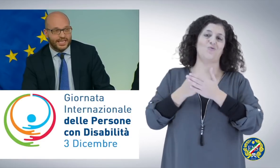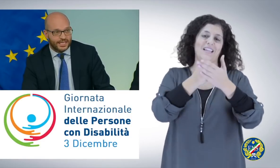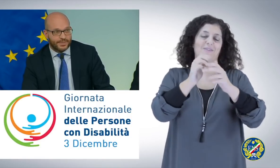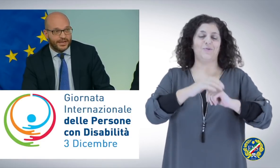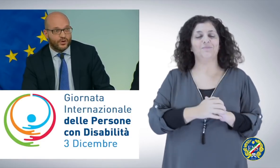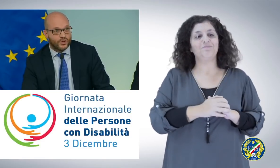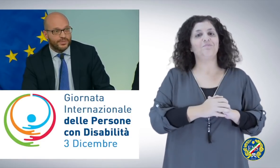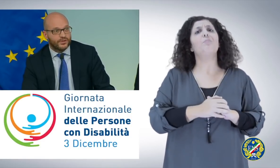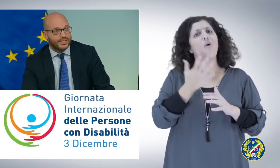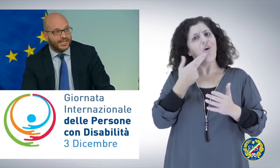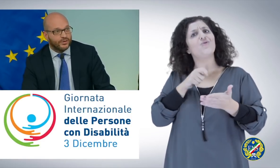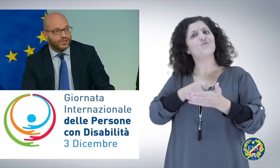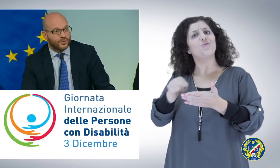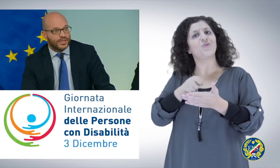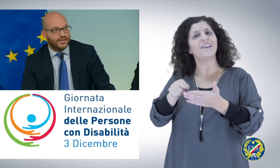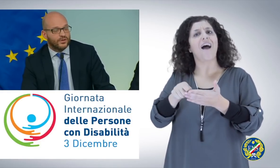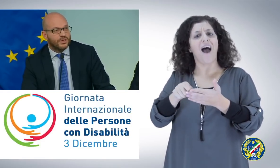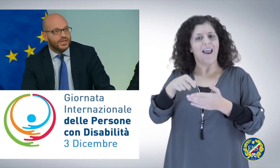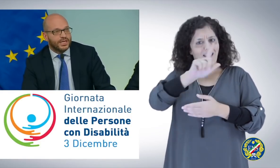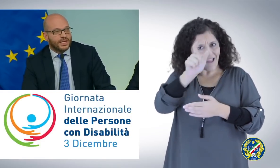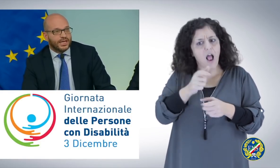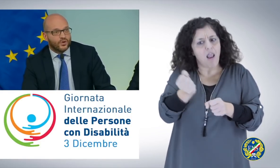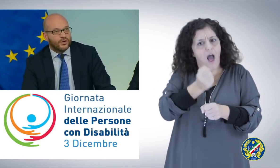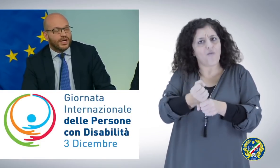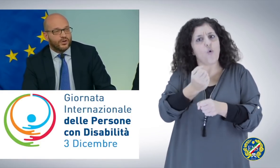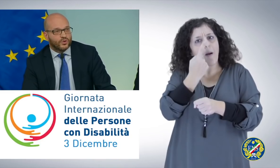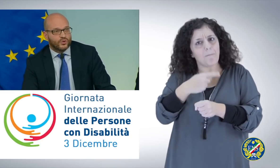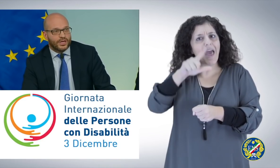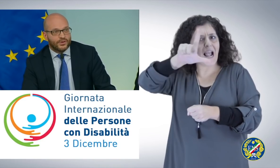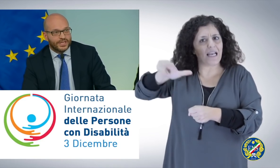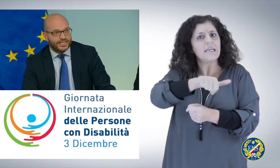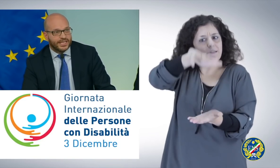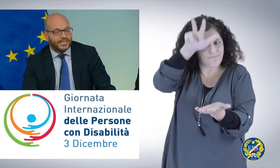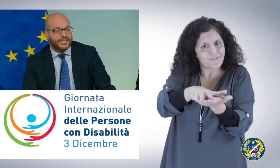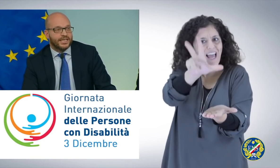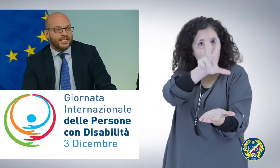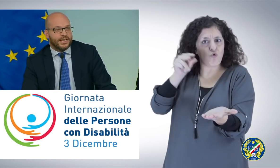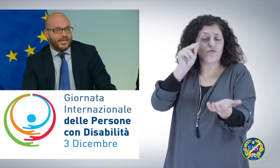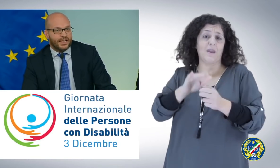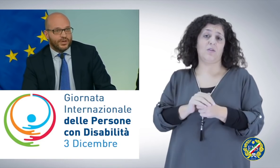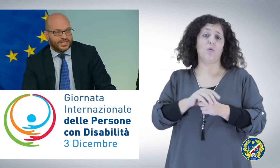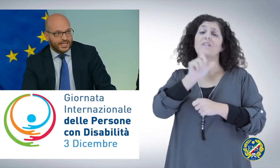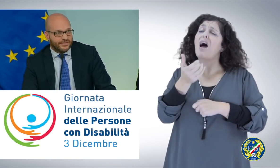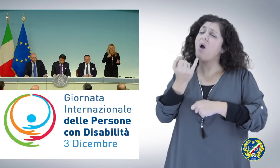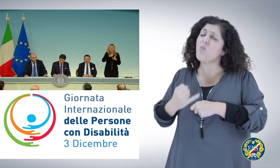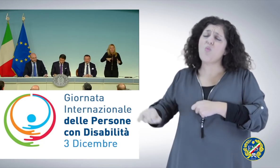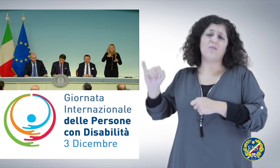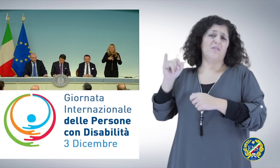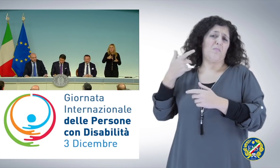segni per il riconoscimento. L'Italia è l'ultimo Stato che ancora non ha riconosciuto la lingua dei segni. La lingua dei segni verrà presto